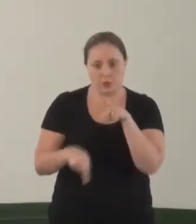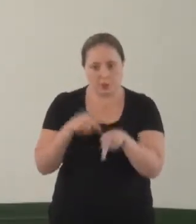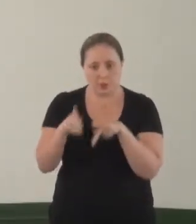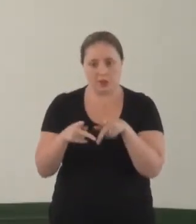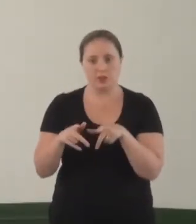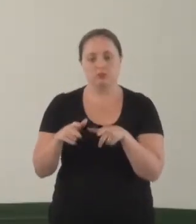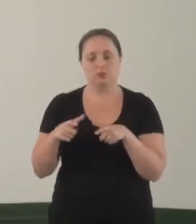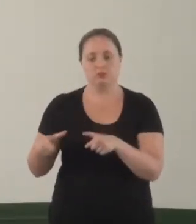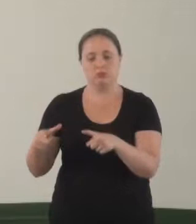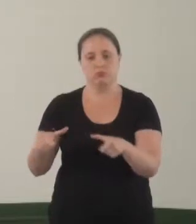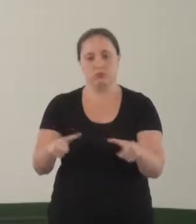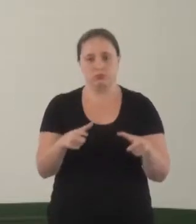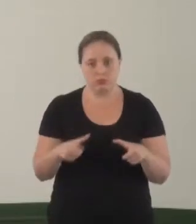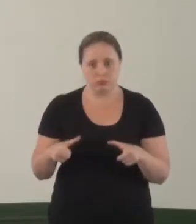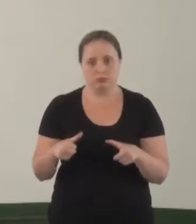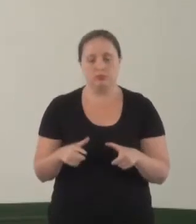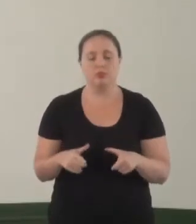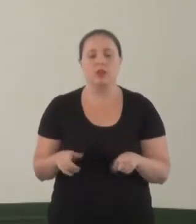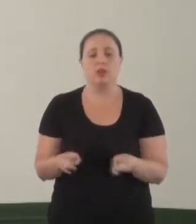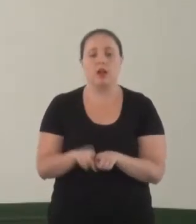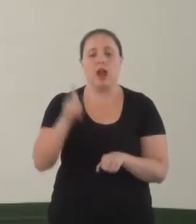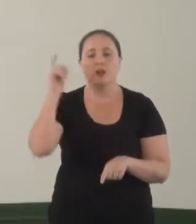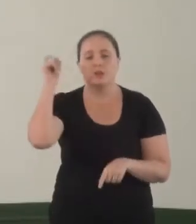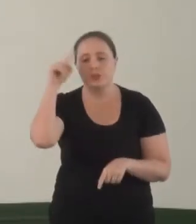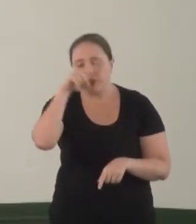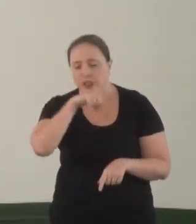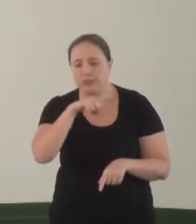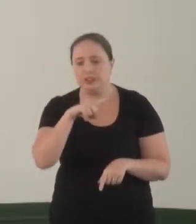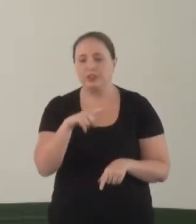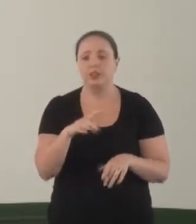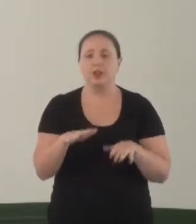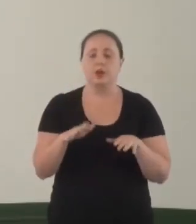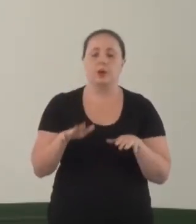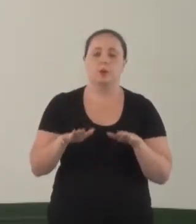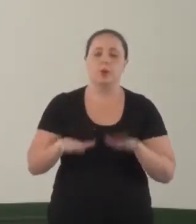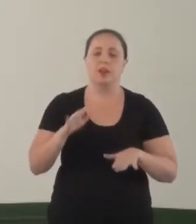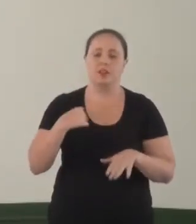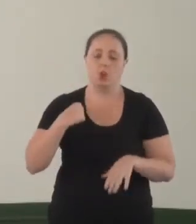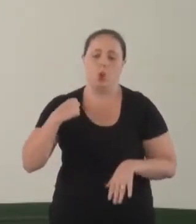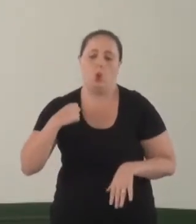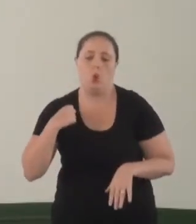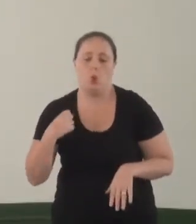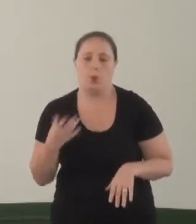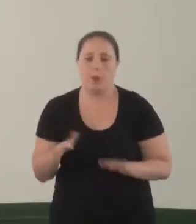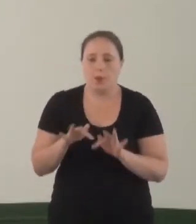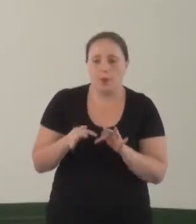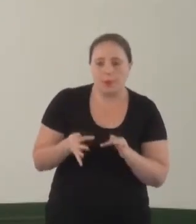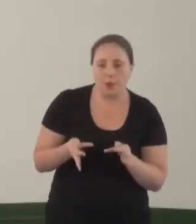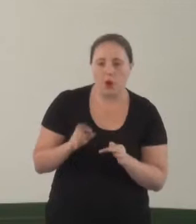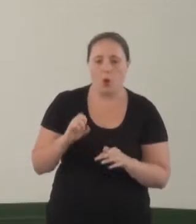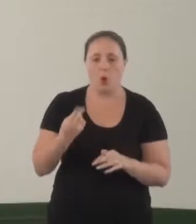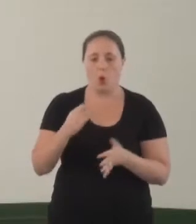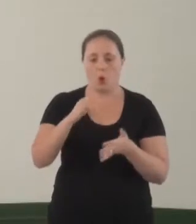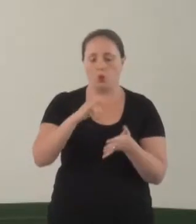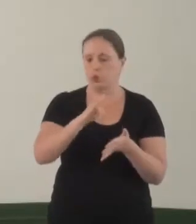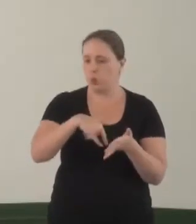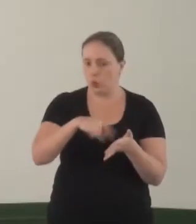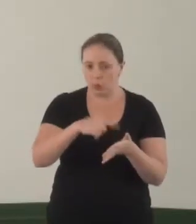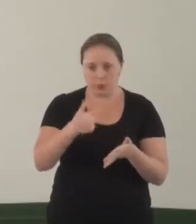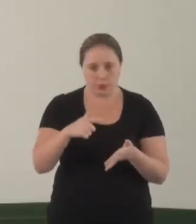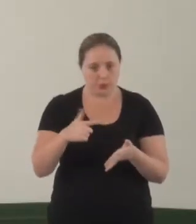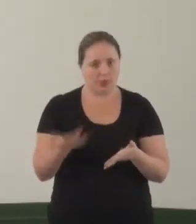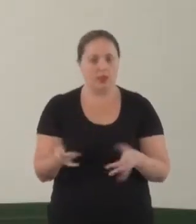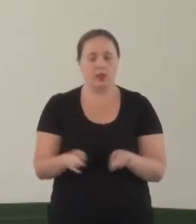nesses espaços públicos. grande dificuldade. Muita hora por causa de um avestimento, hora por causa da documentação.